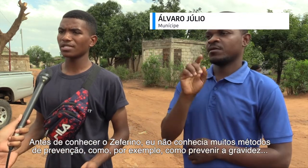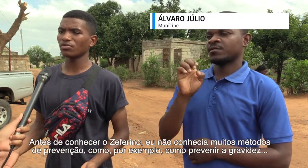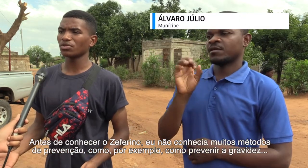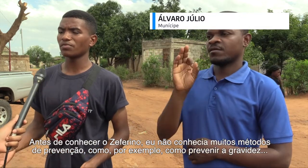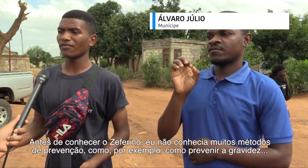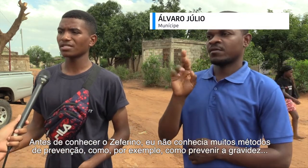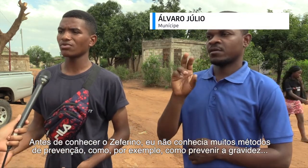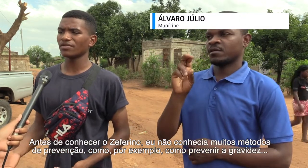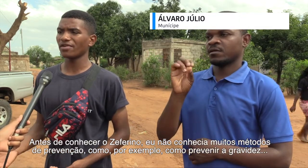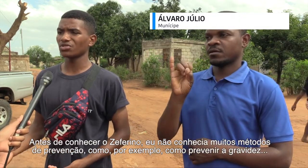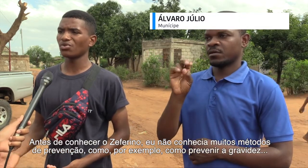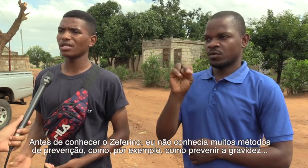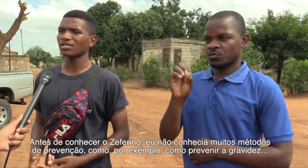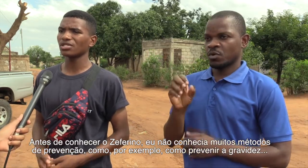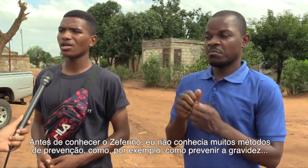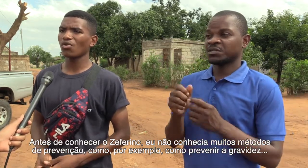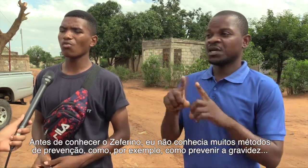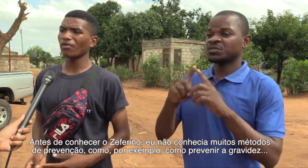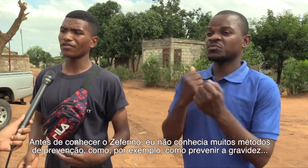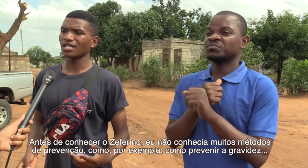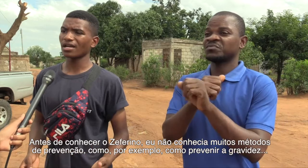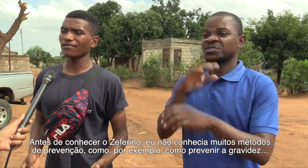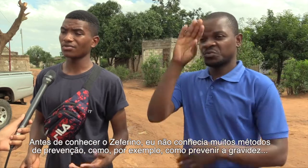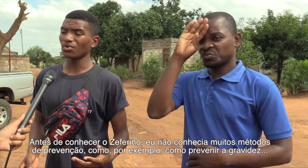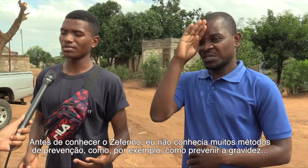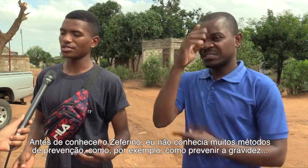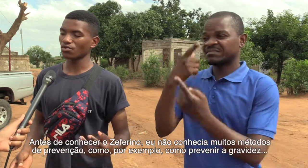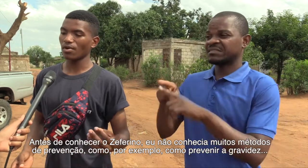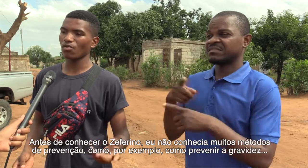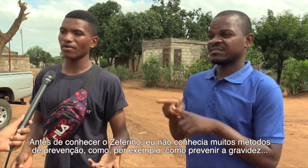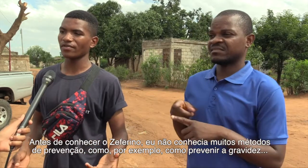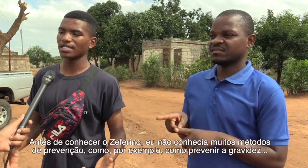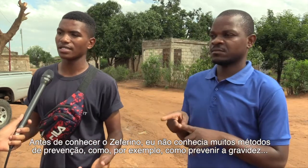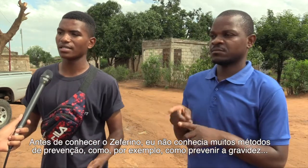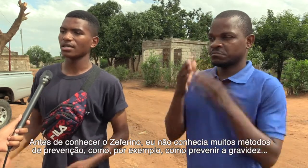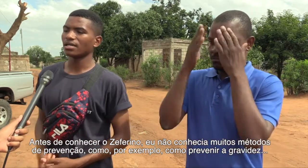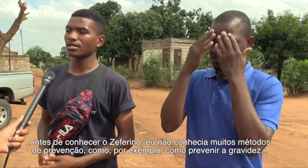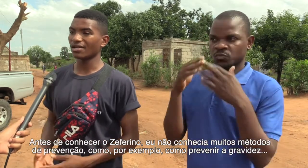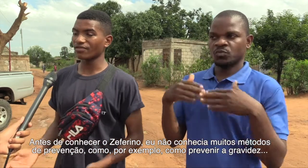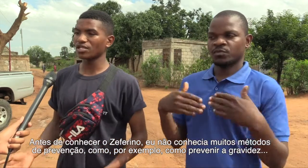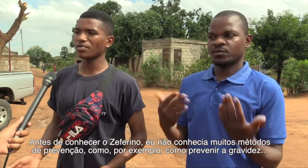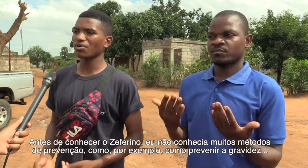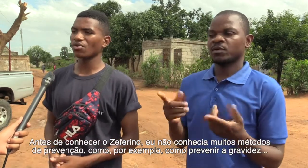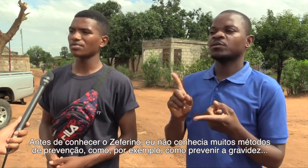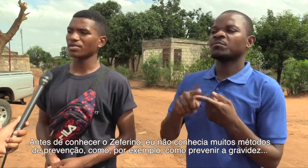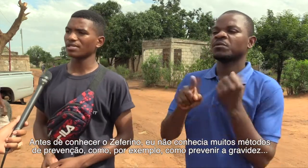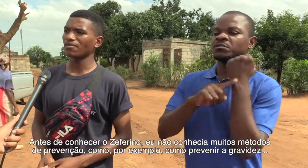exemplo, de prevenção de várias doenças, como prevenir a gravidez precoce, por exemplo.